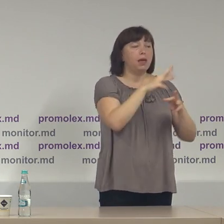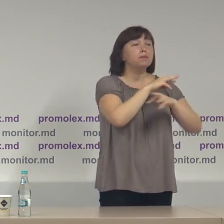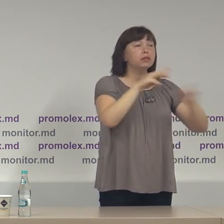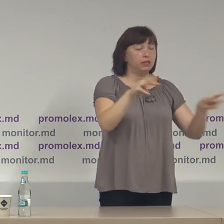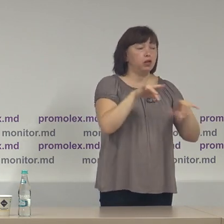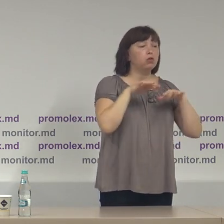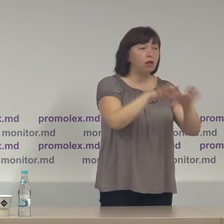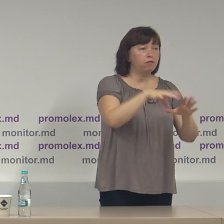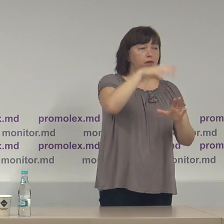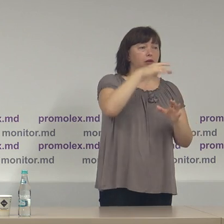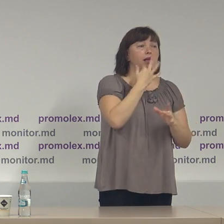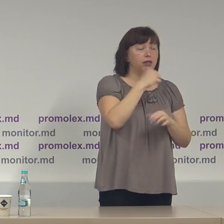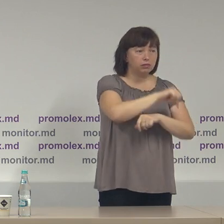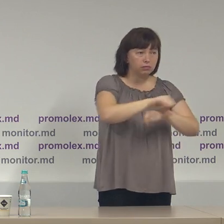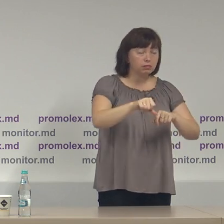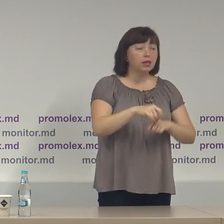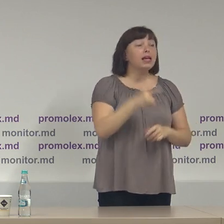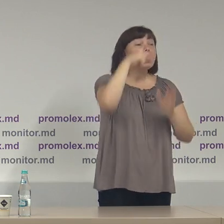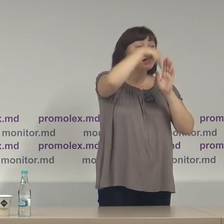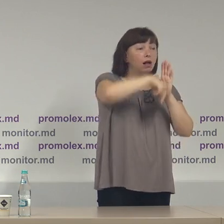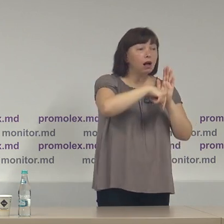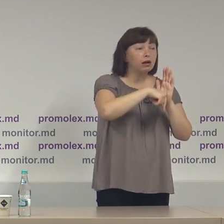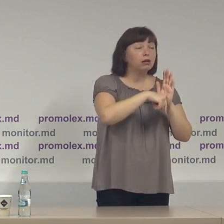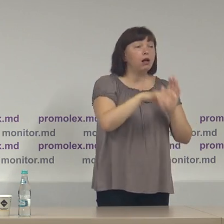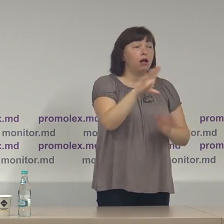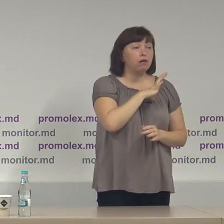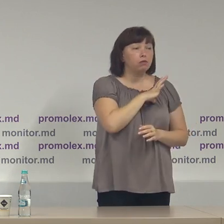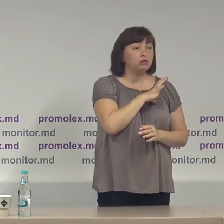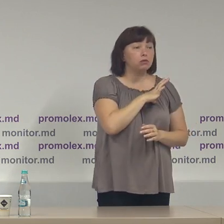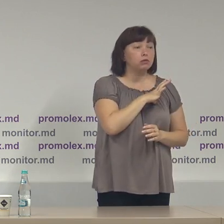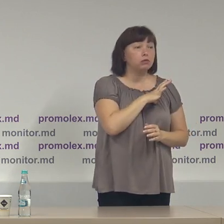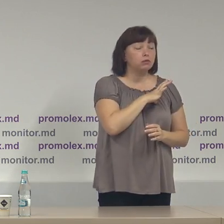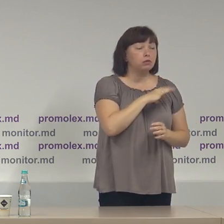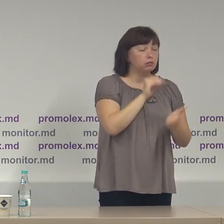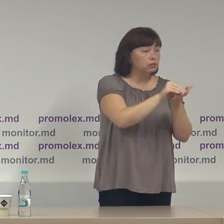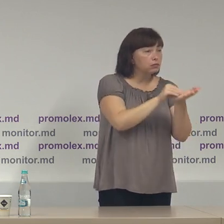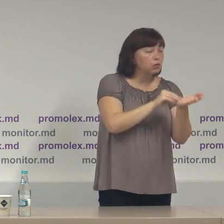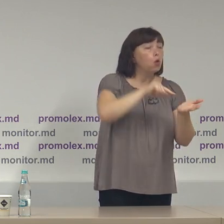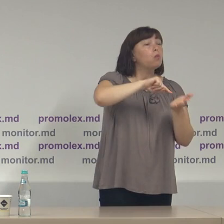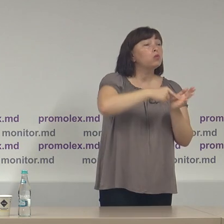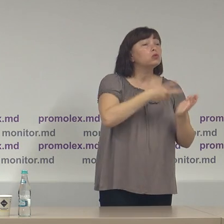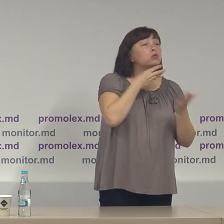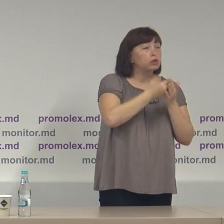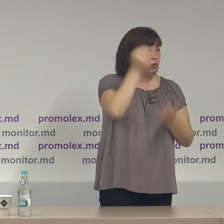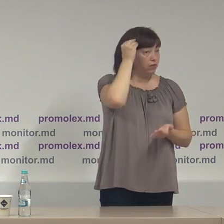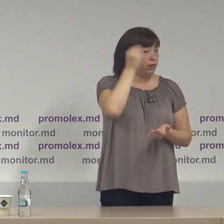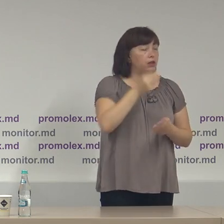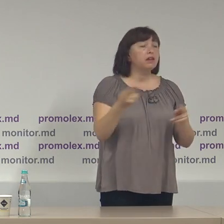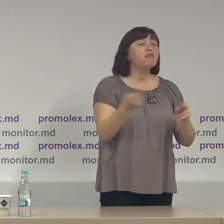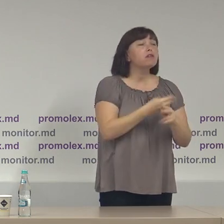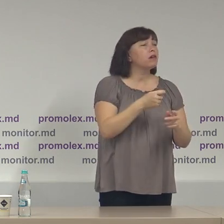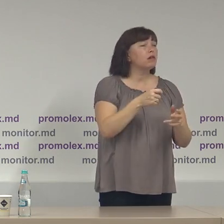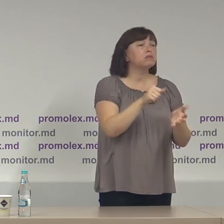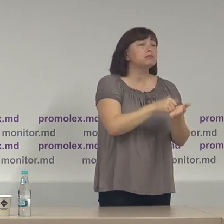Externe și Integrări Europene, în care a expus punctul său de vedere, fără a-l